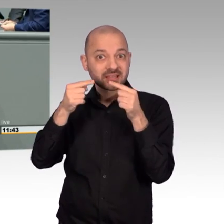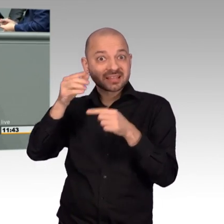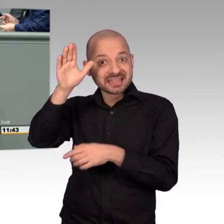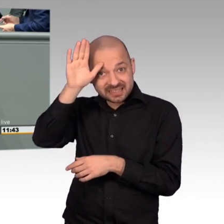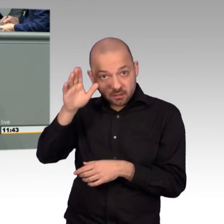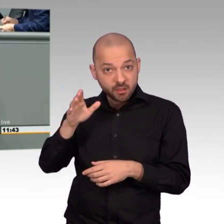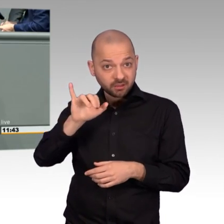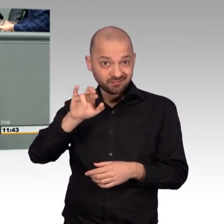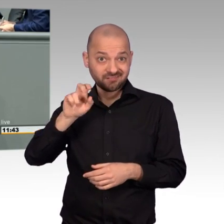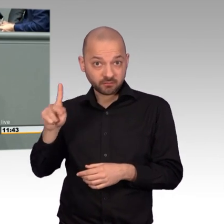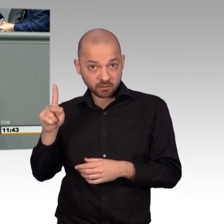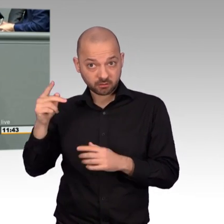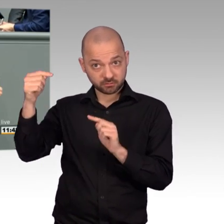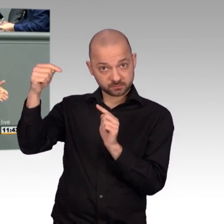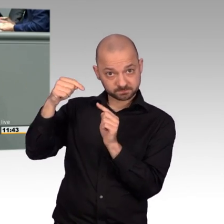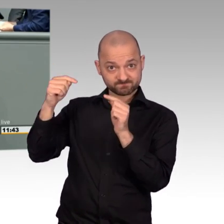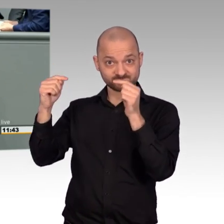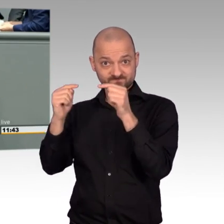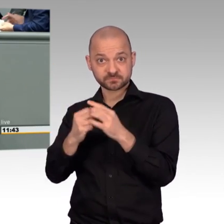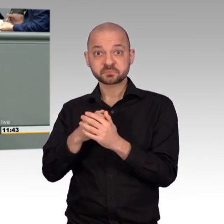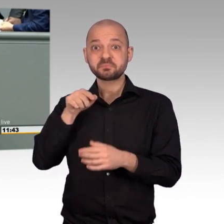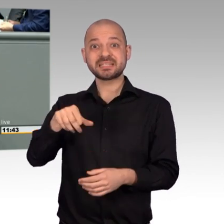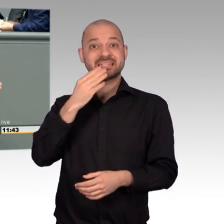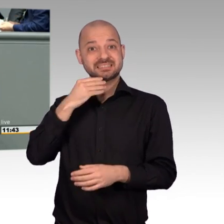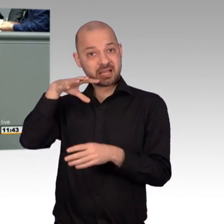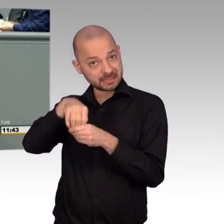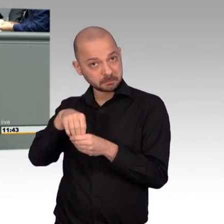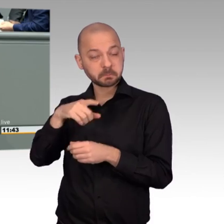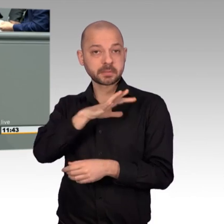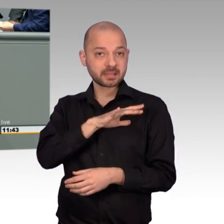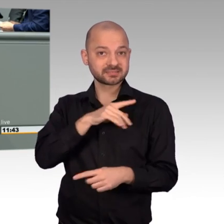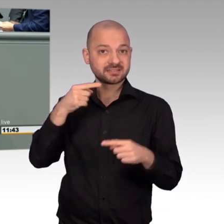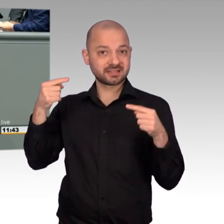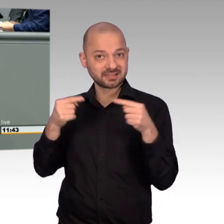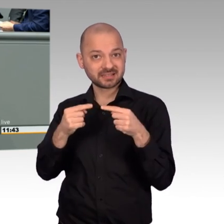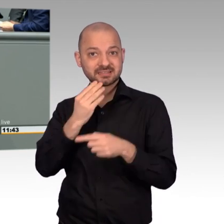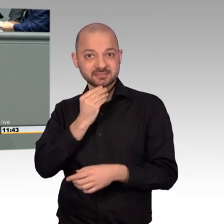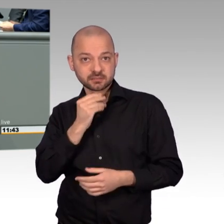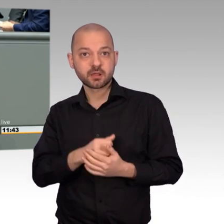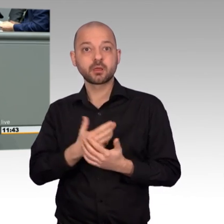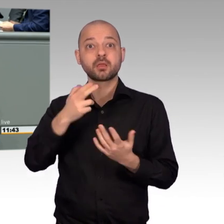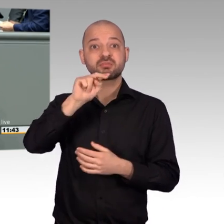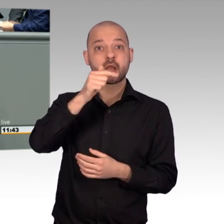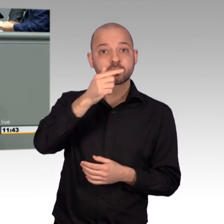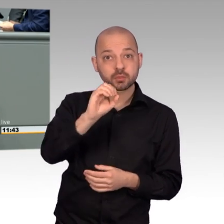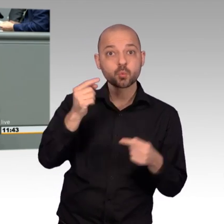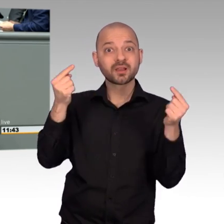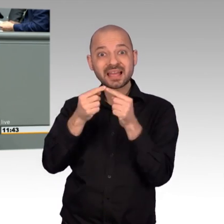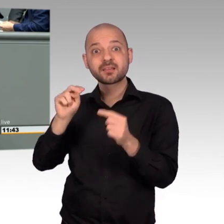Palästinenser gegen Israelis, USA gegen Russland, Schiiten gegen Sunniten, NATO gegen NATO. Noch nie war die